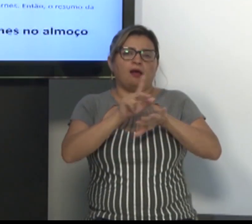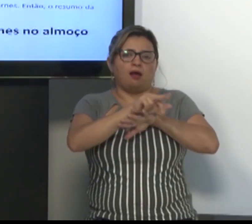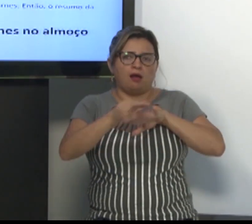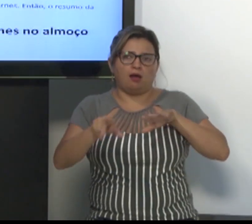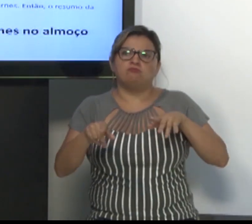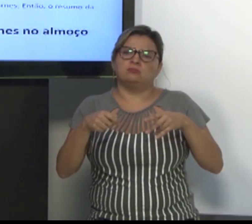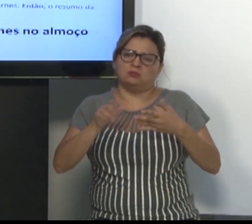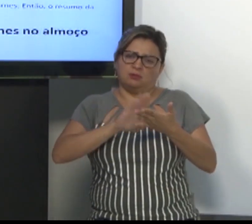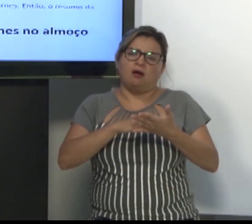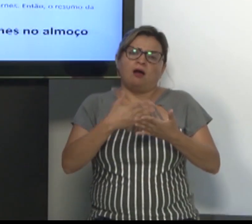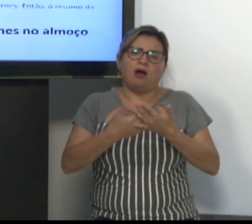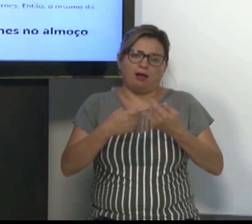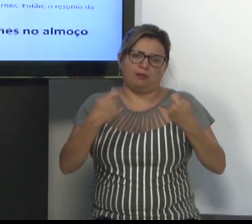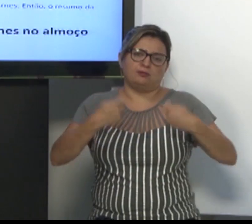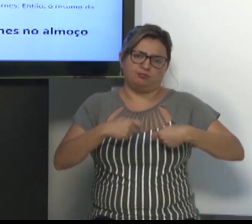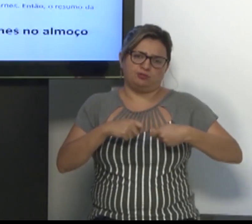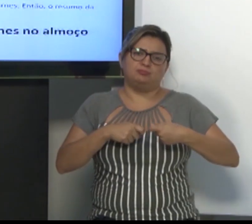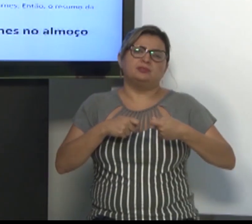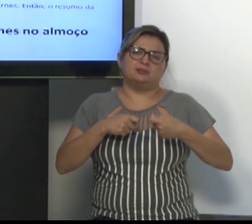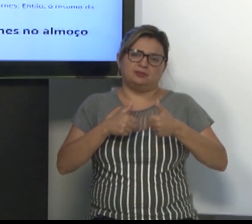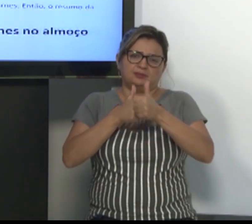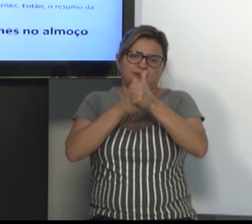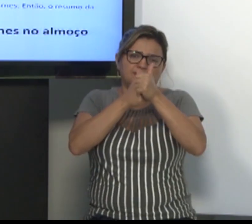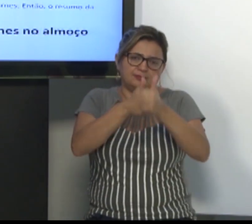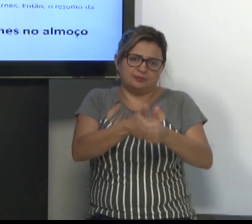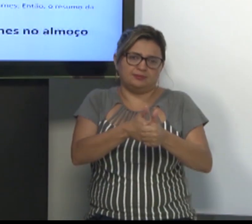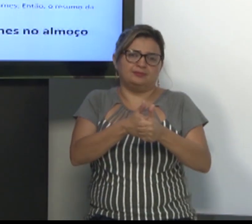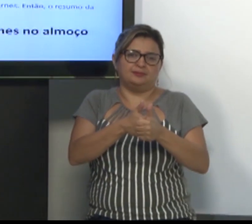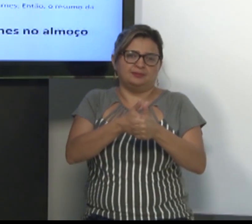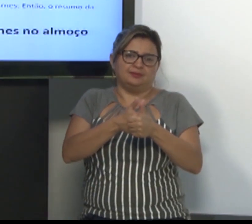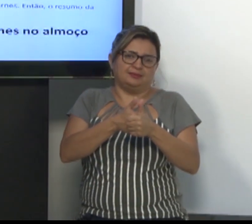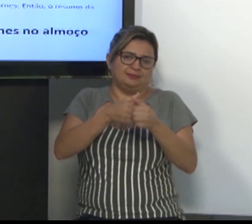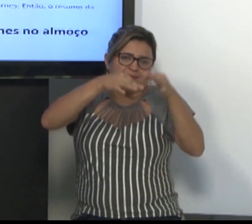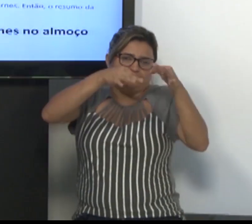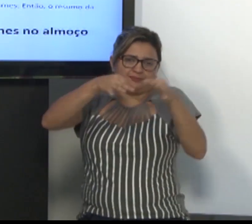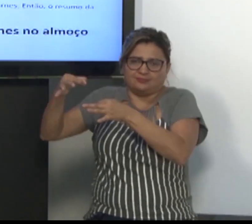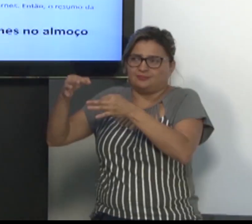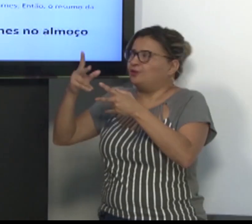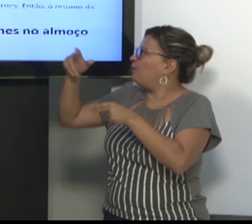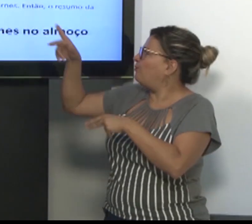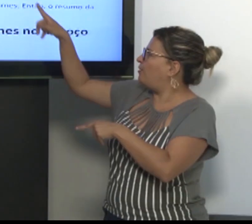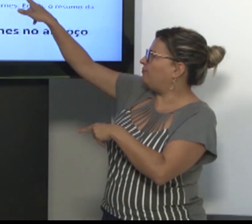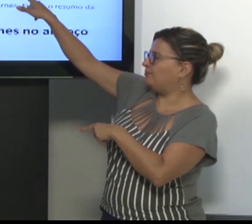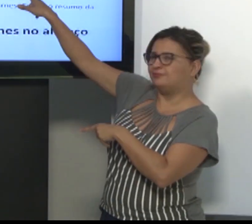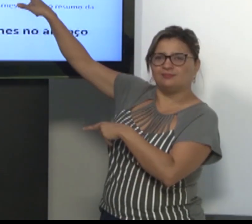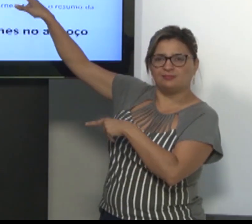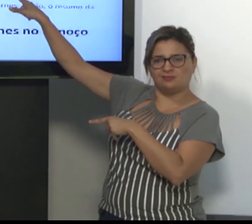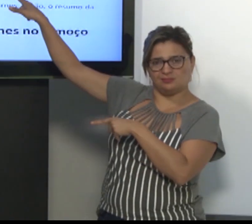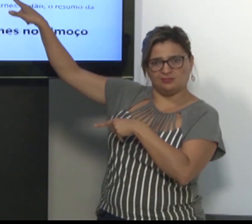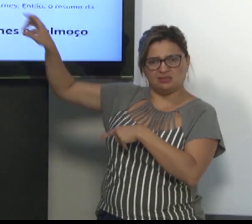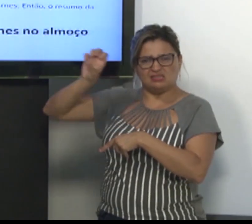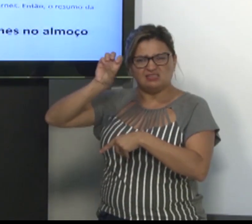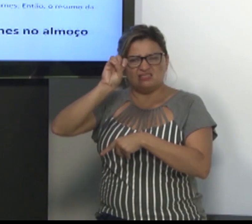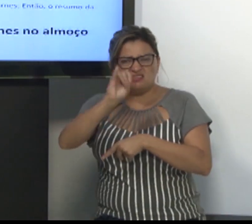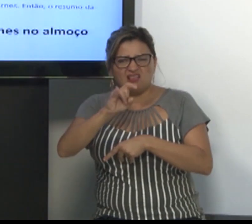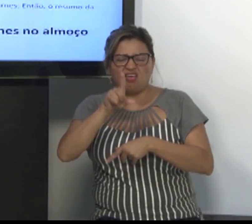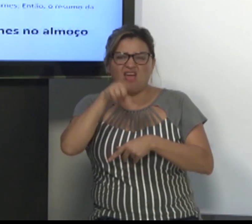o intérprete está junto com o professor. No momento em que o professor verbalizou algo,